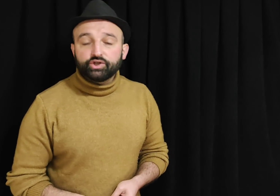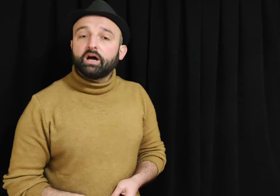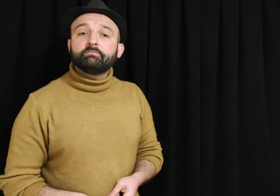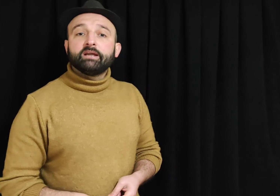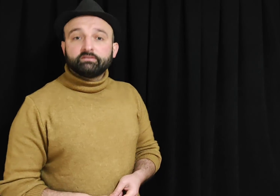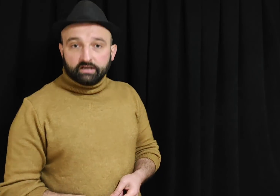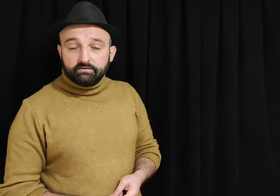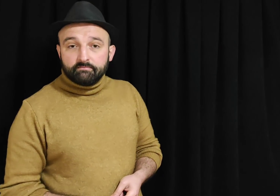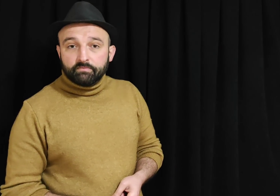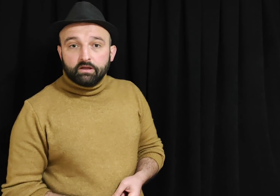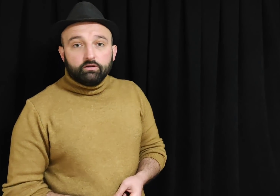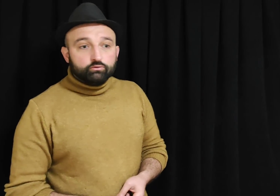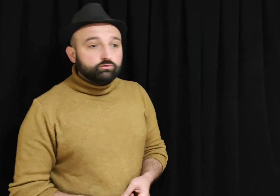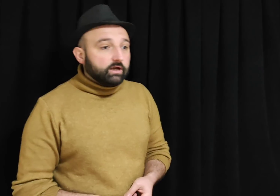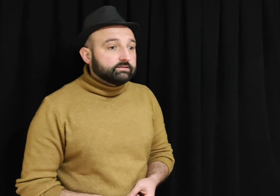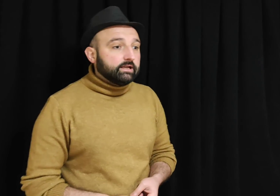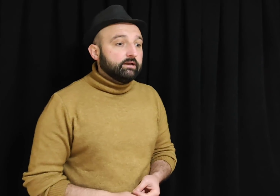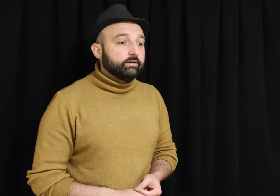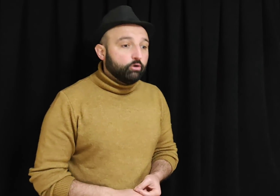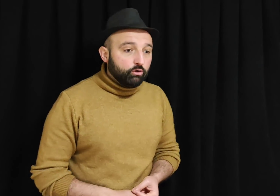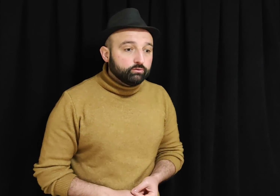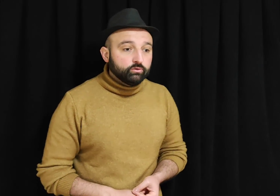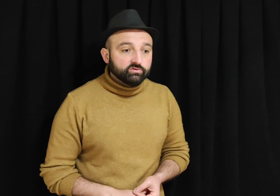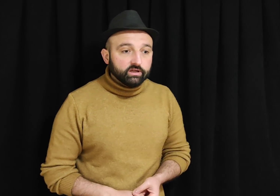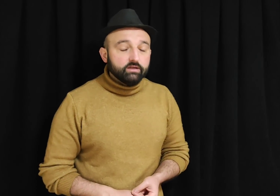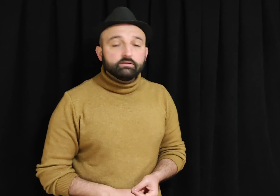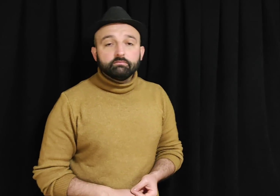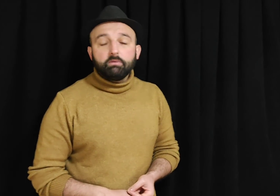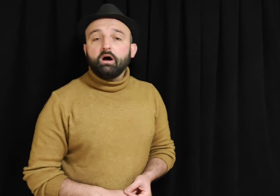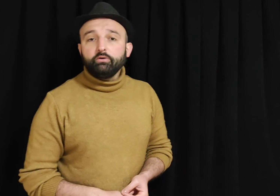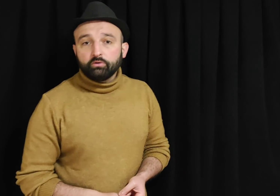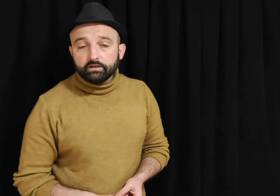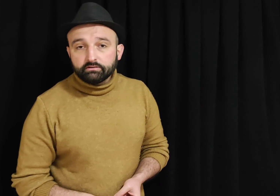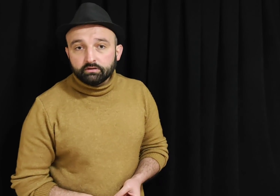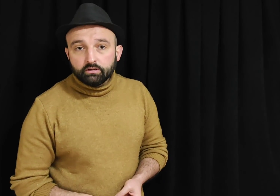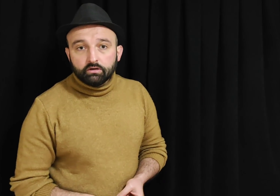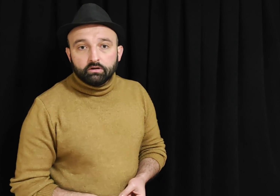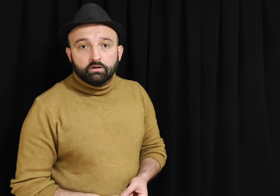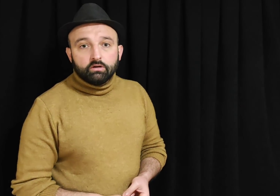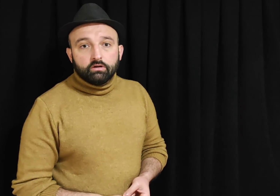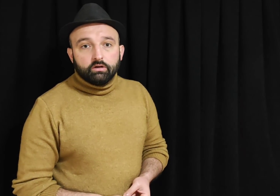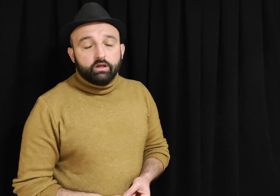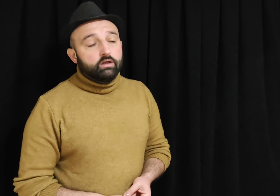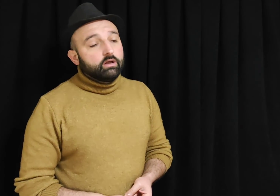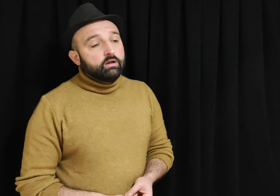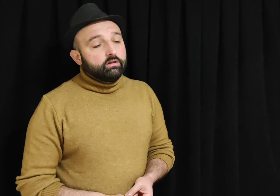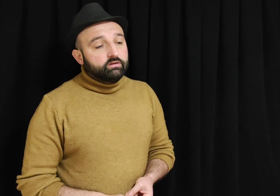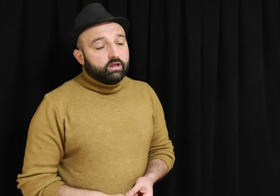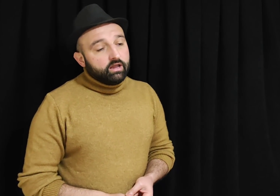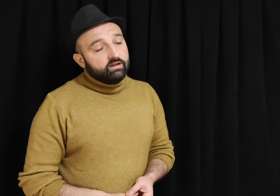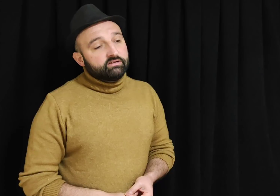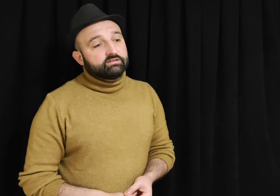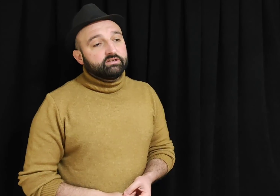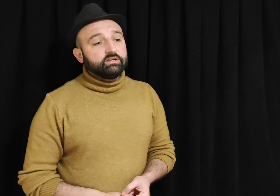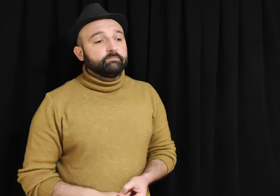çıkarmayanlar Rus askerleri öldüğünde bağırıyorlar. Eee elinizdeki